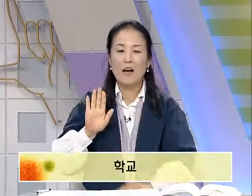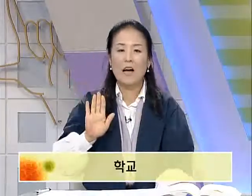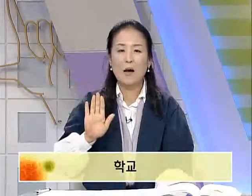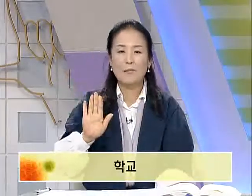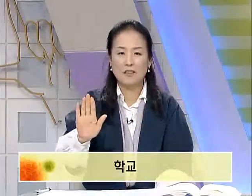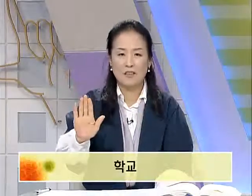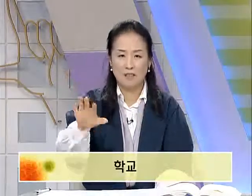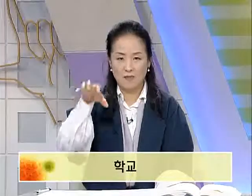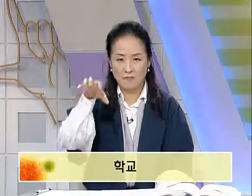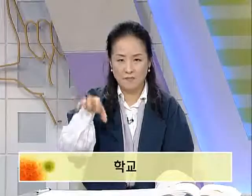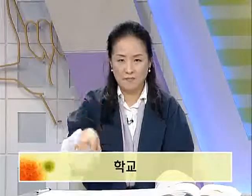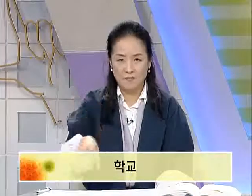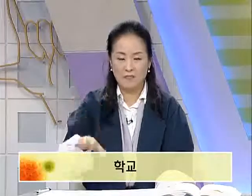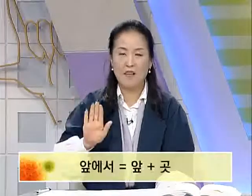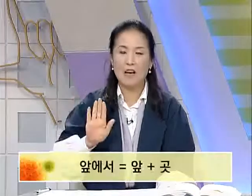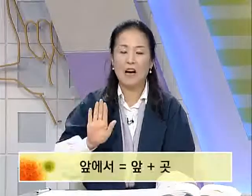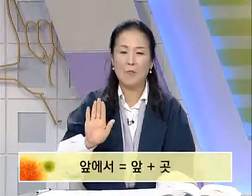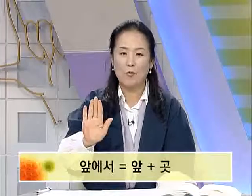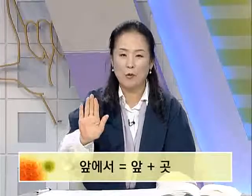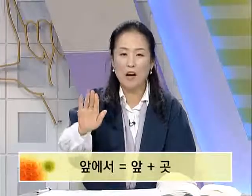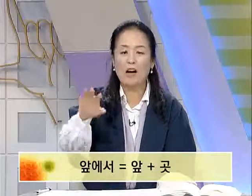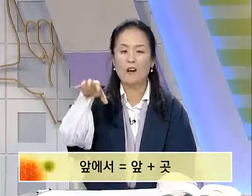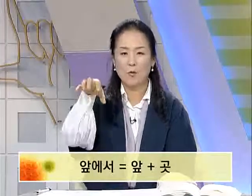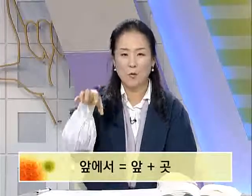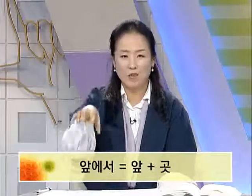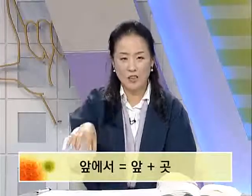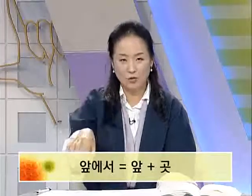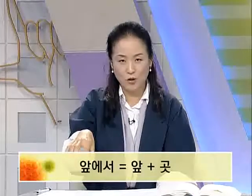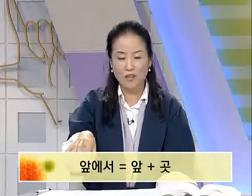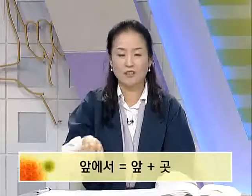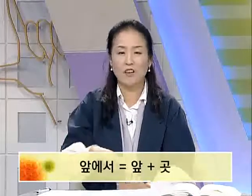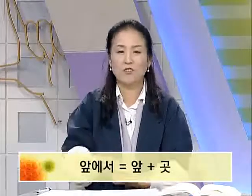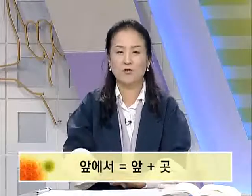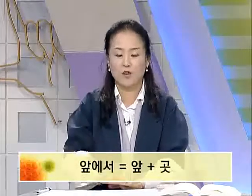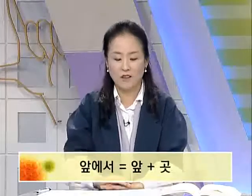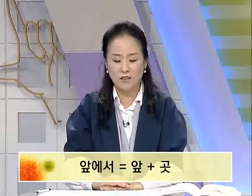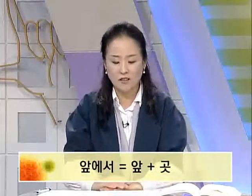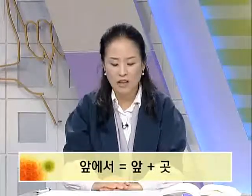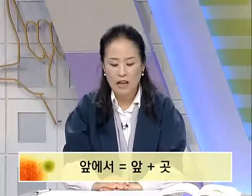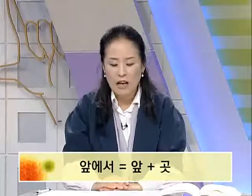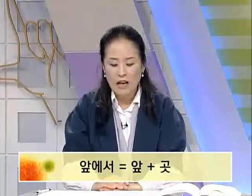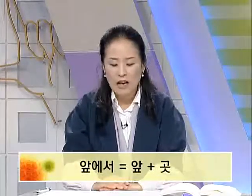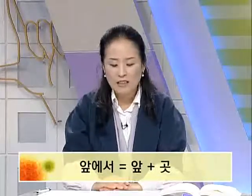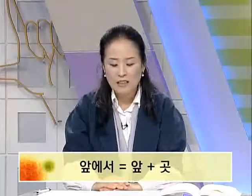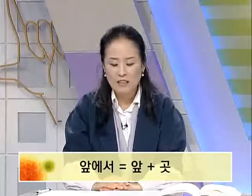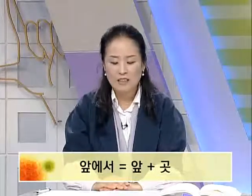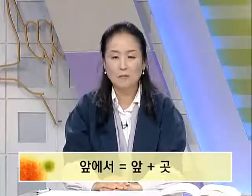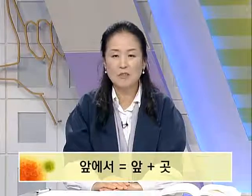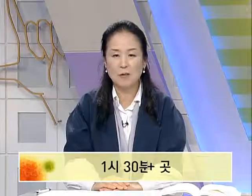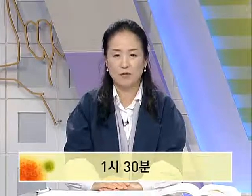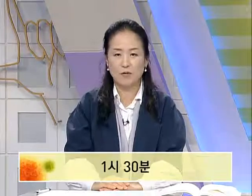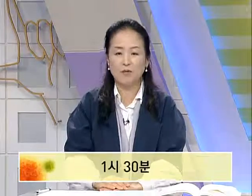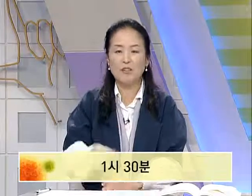앞에서 앞과 고시라는 수화를 이어서 해줘야겠죠 자, 1시 30분